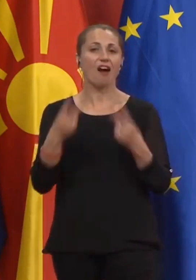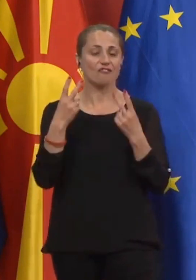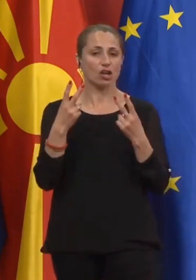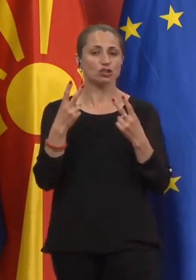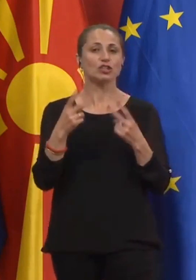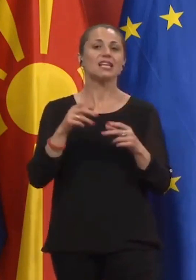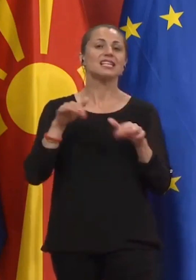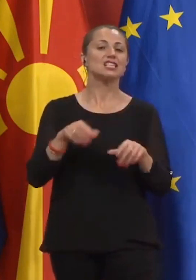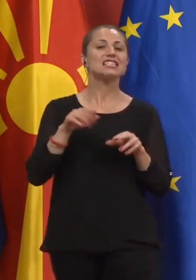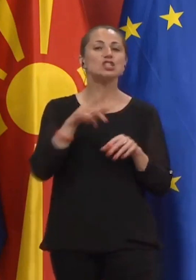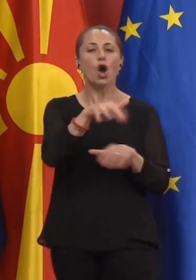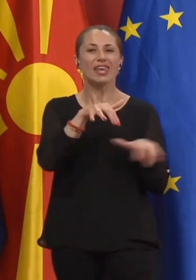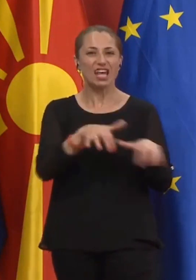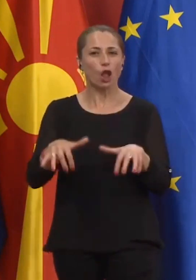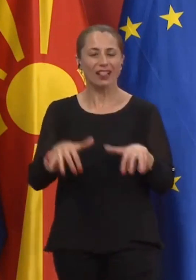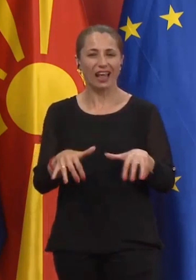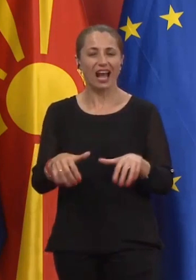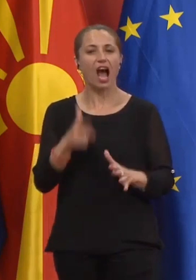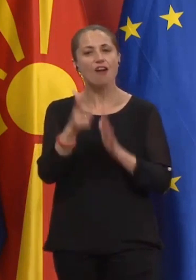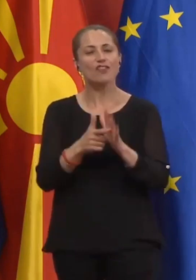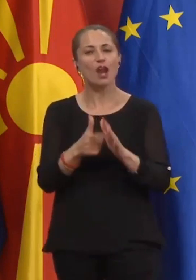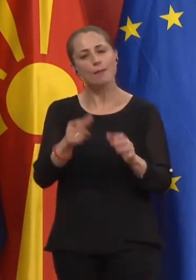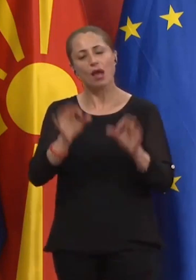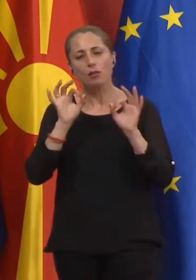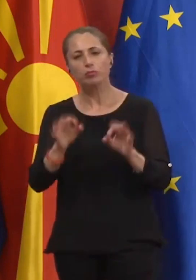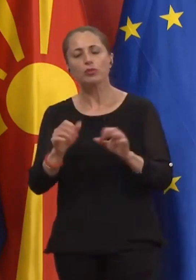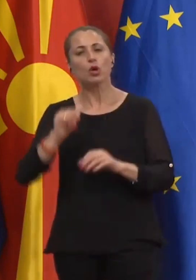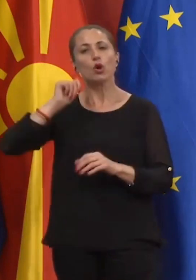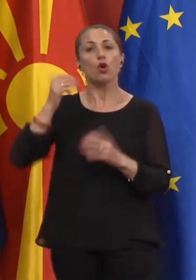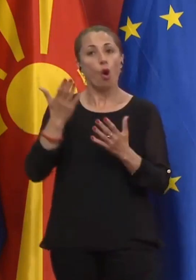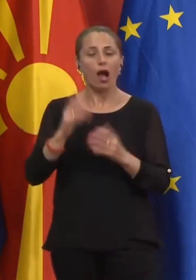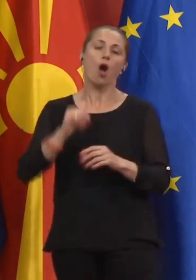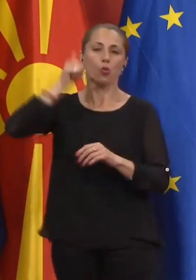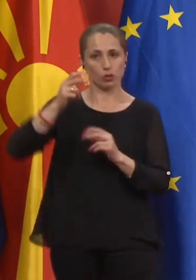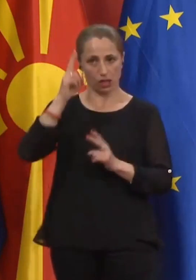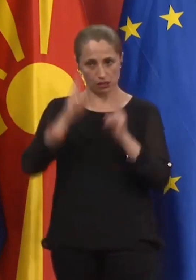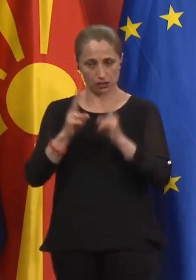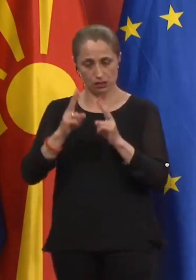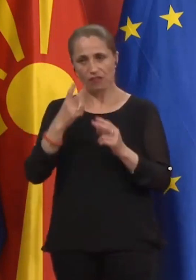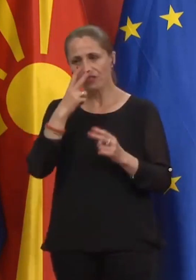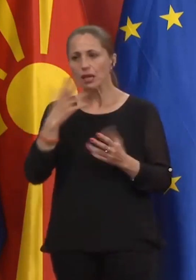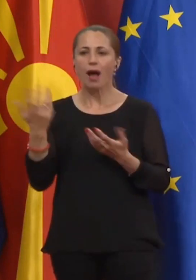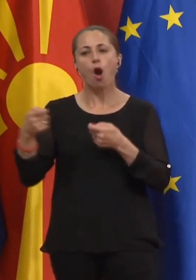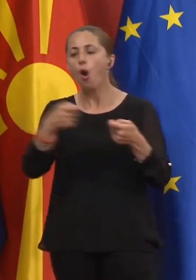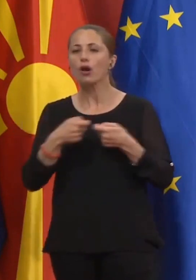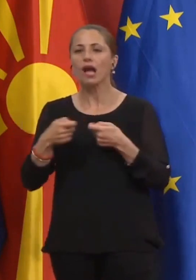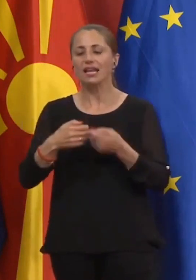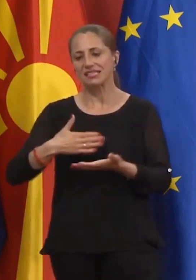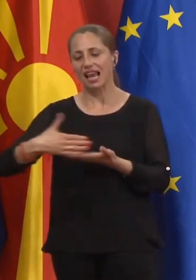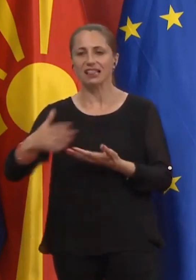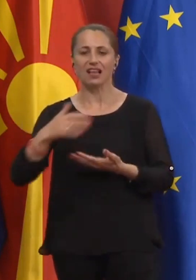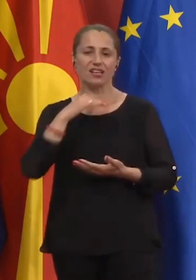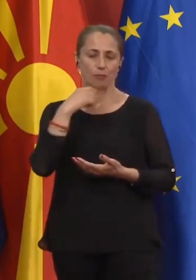игротеките. Временски, сето тоа, ке го одредиме после утрешниот, со стона кога ке дискутираме како ке биде организиран следниот викенд.